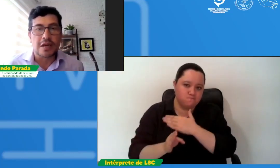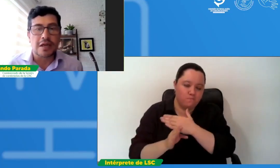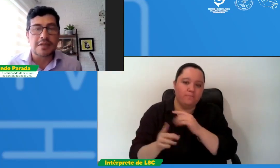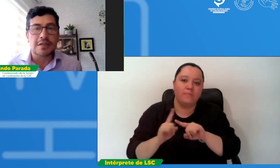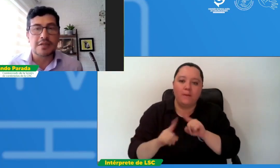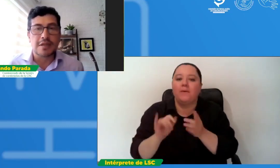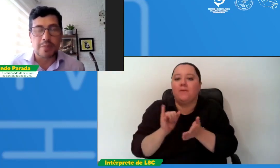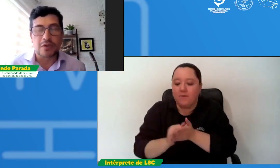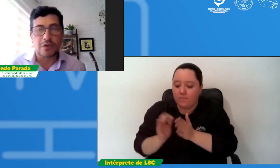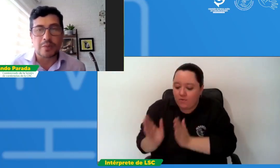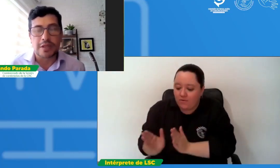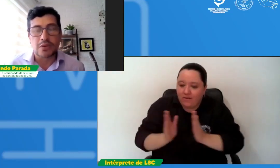análisis de impacto normativo.